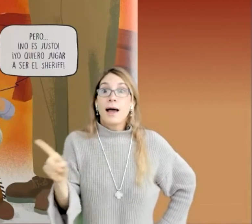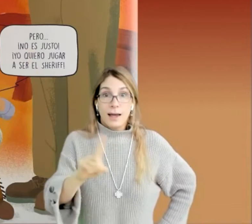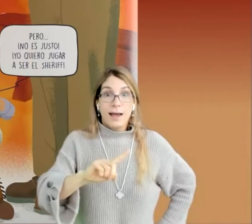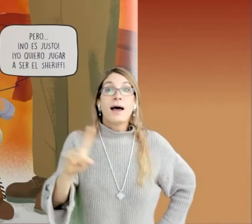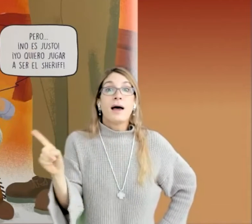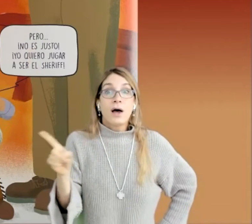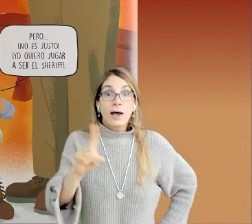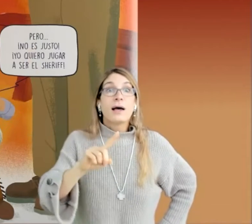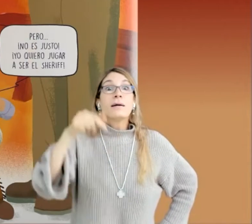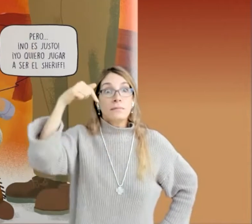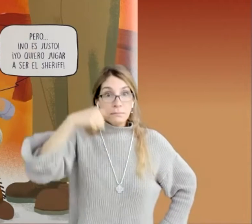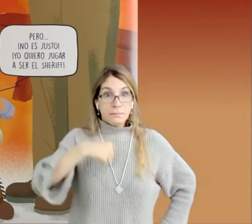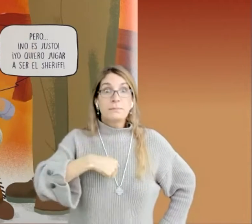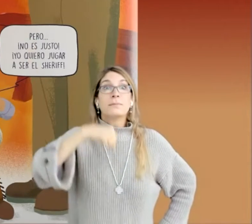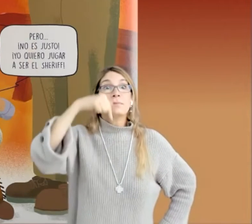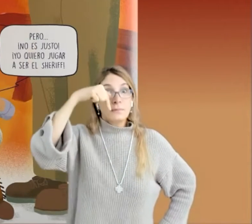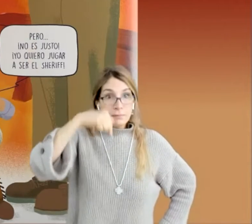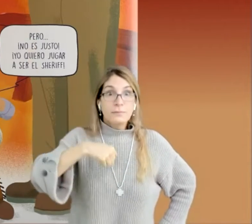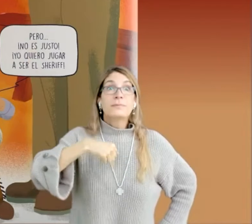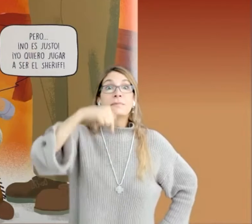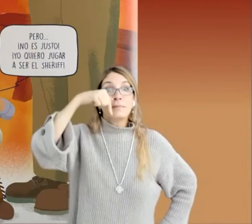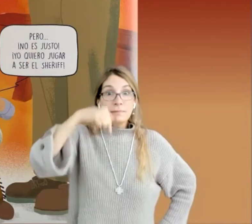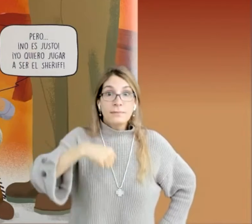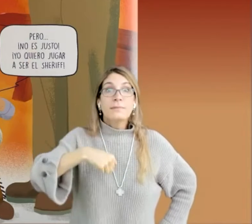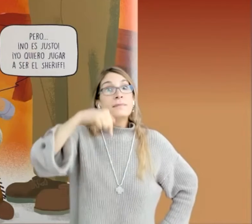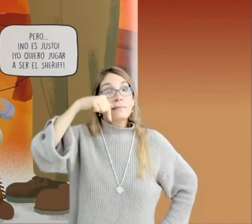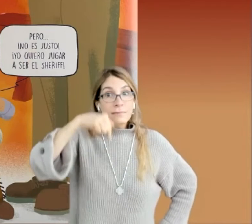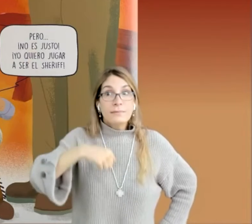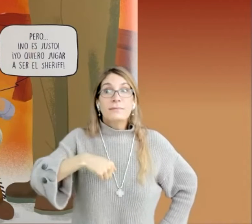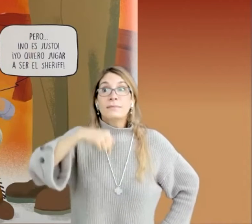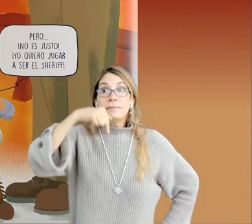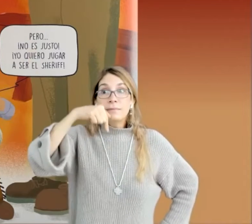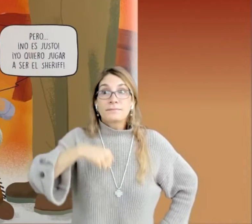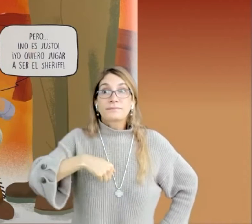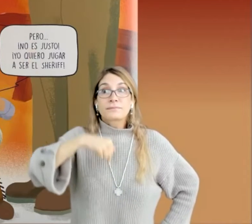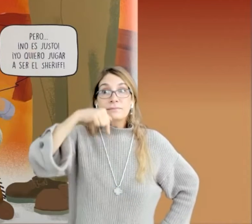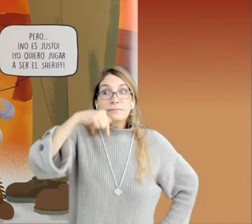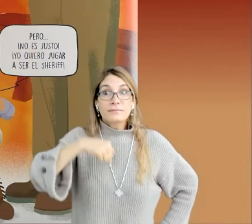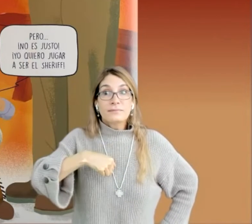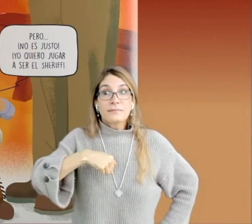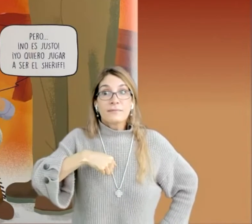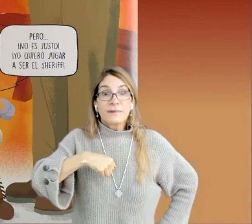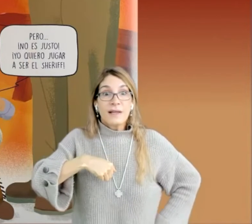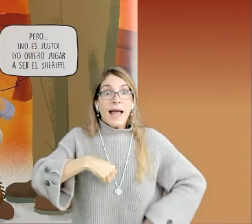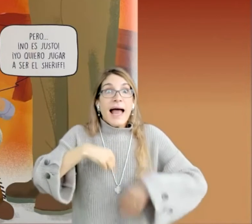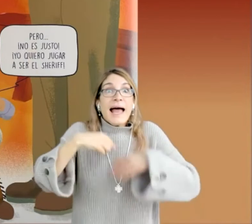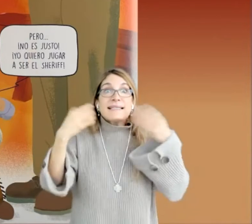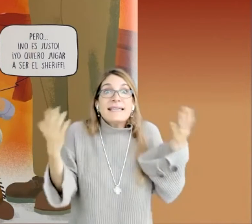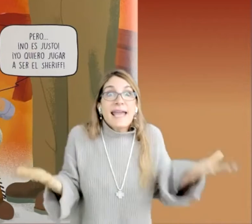¡Yo quiero jugar a ser el sheriff! ¡Así